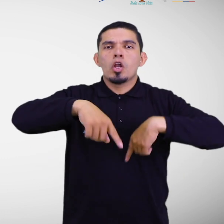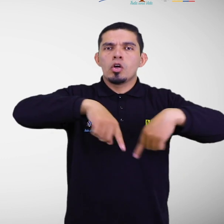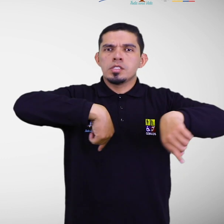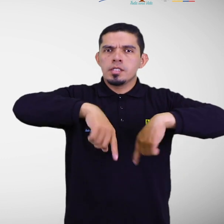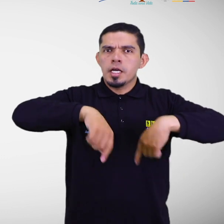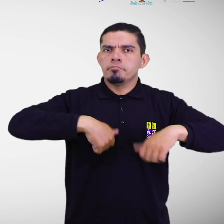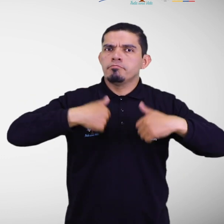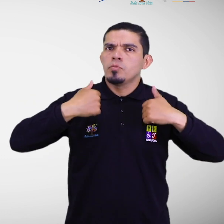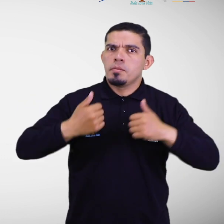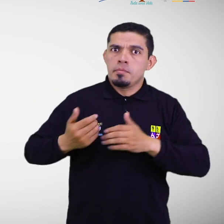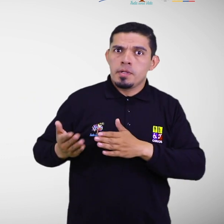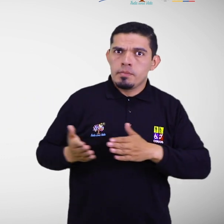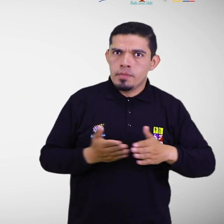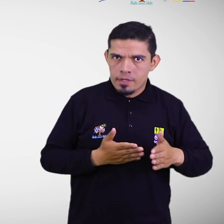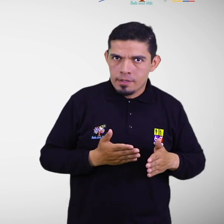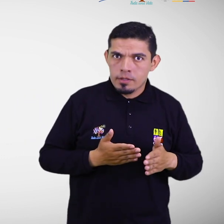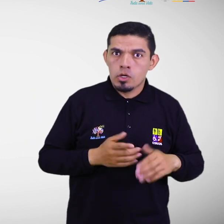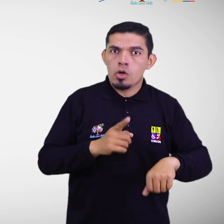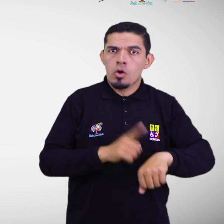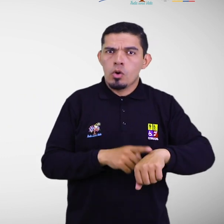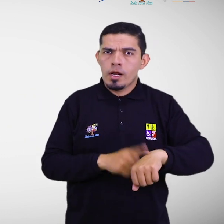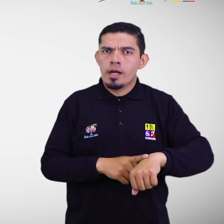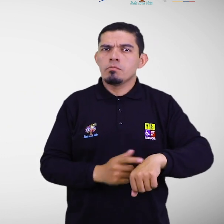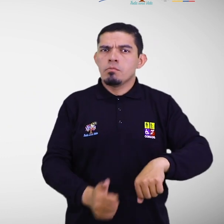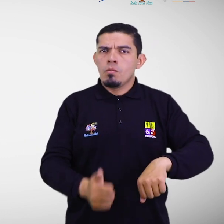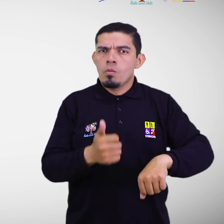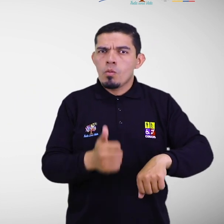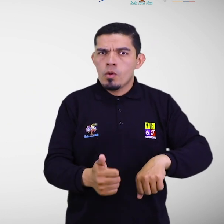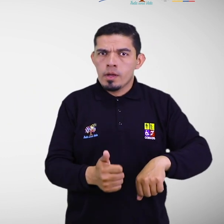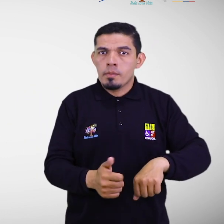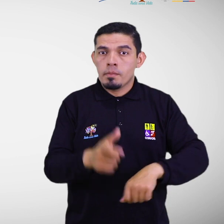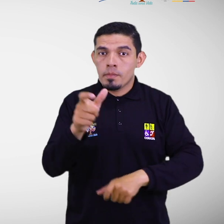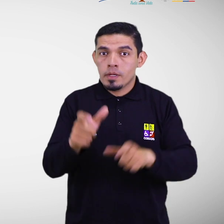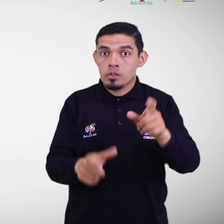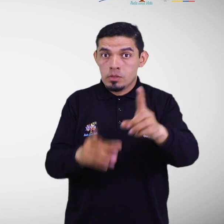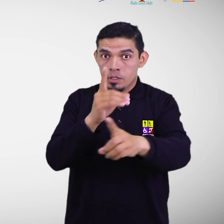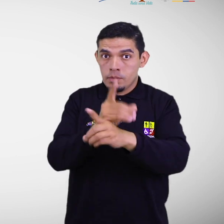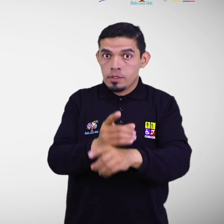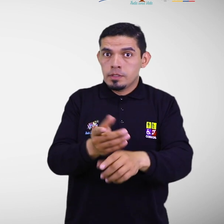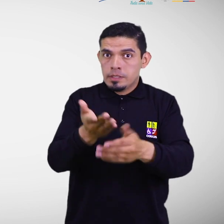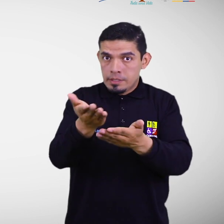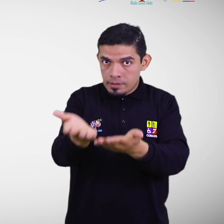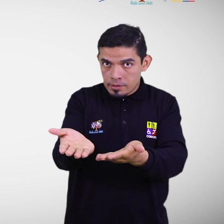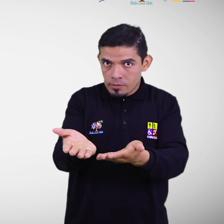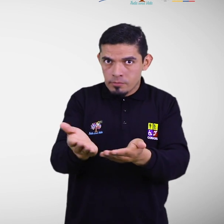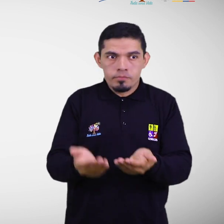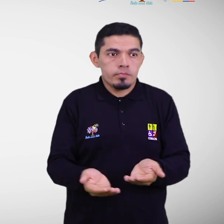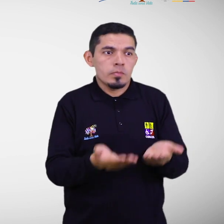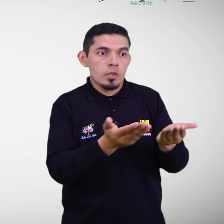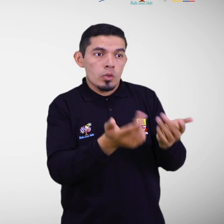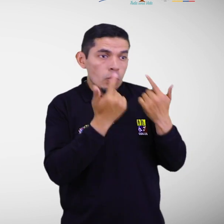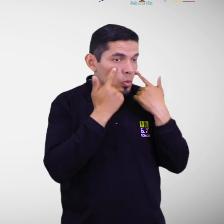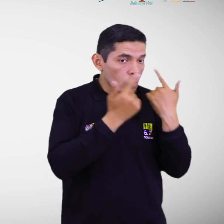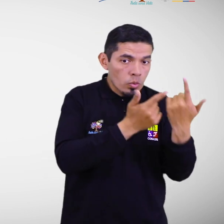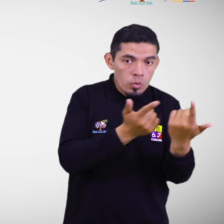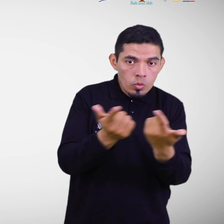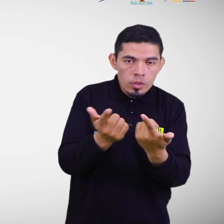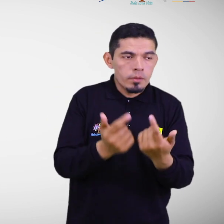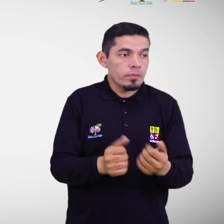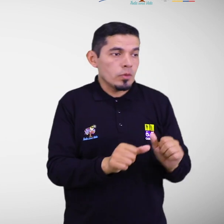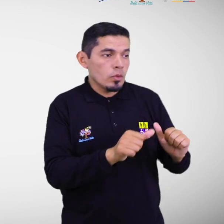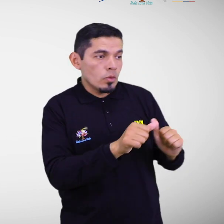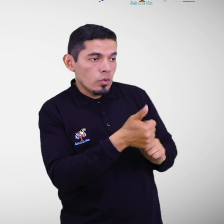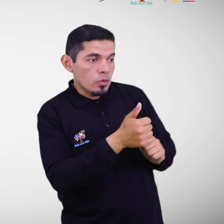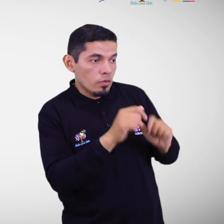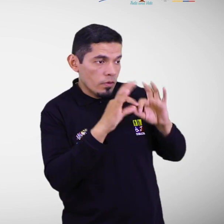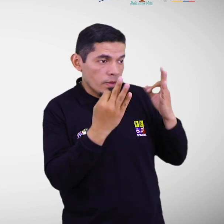preparados, considerando horarios adecuados para que tanto las personas con discapacidad, como los cuidadores y familiares